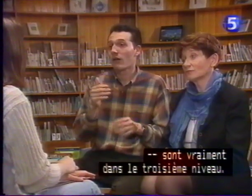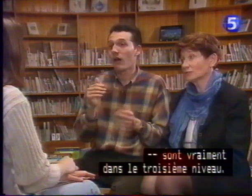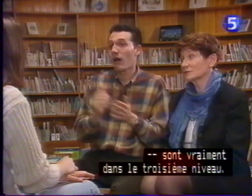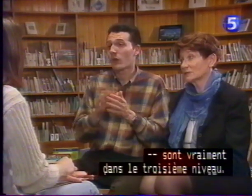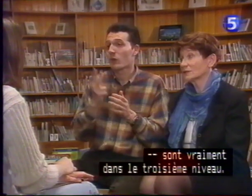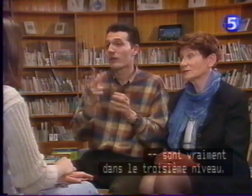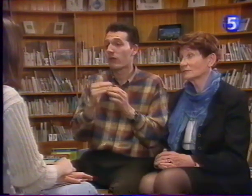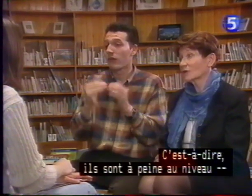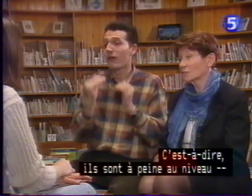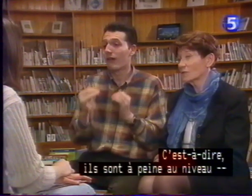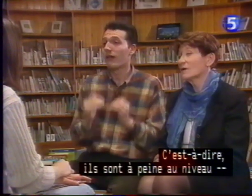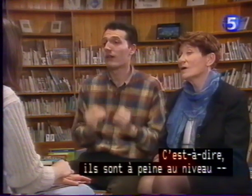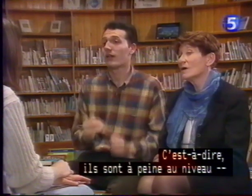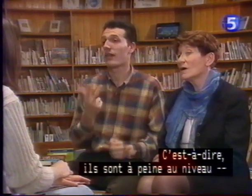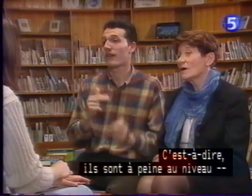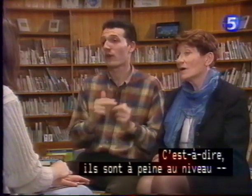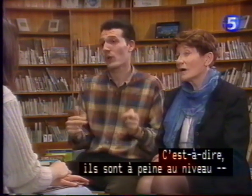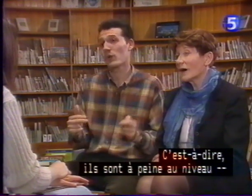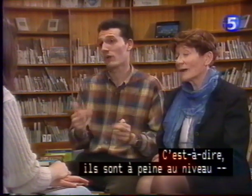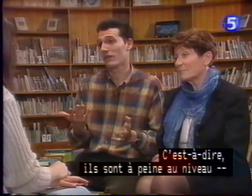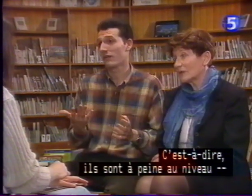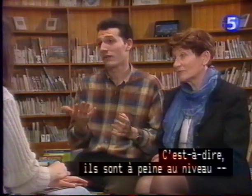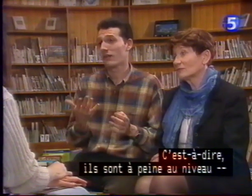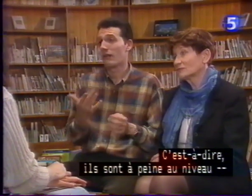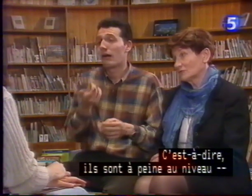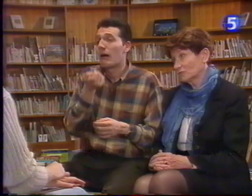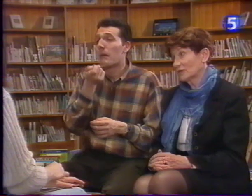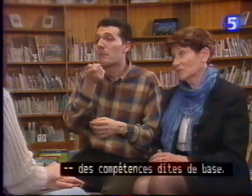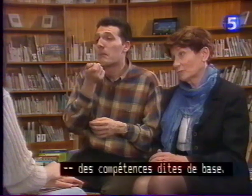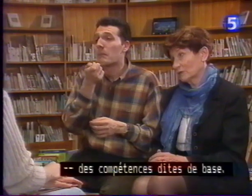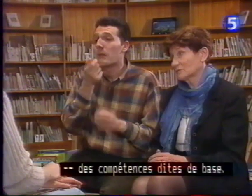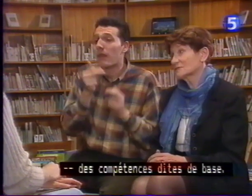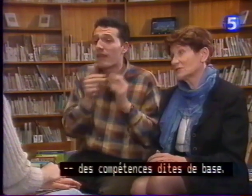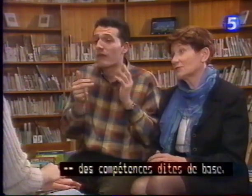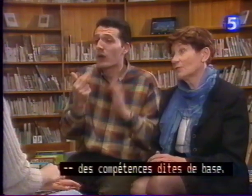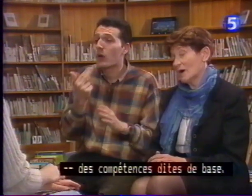c'est-à-dire, ils sont vraiment à peine au niveau des compétences dites de base.